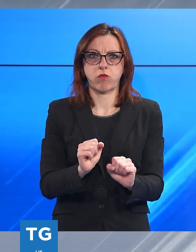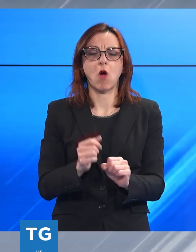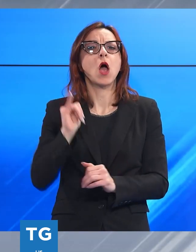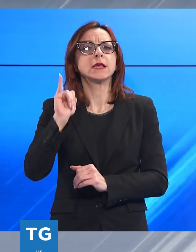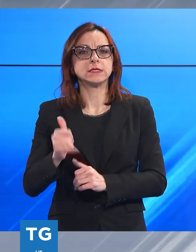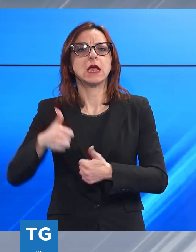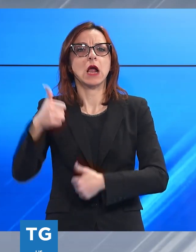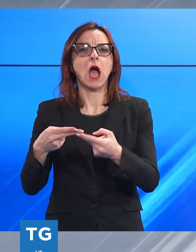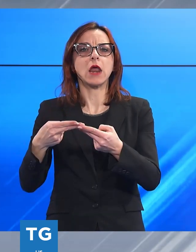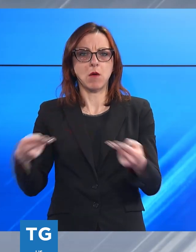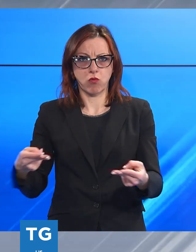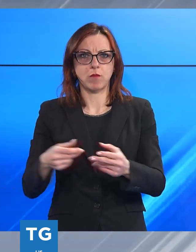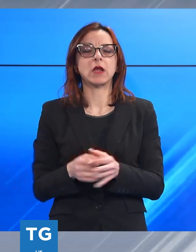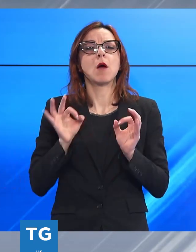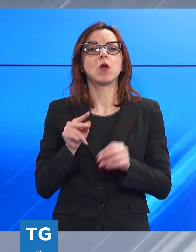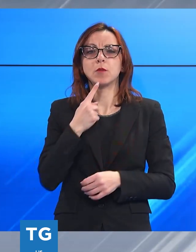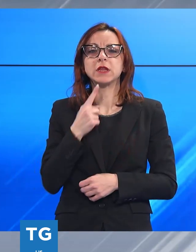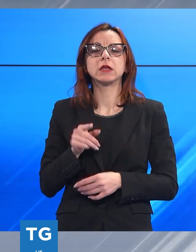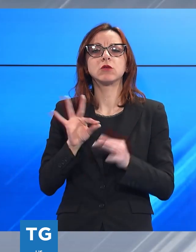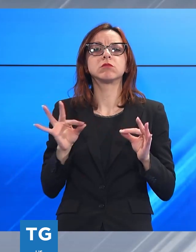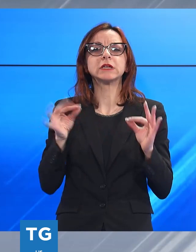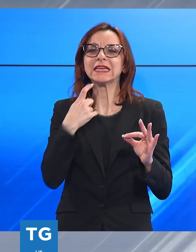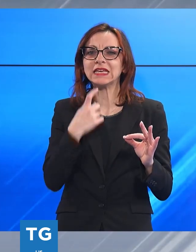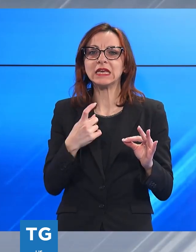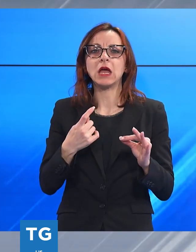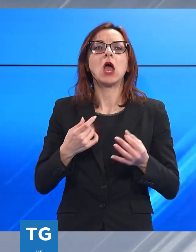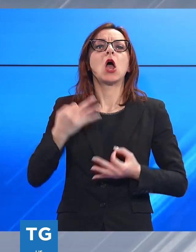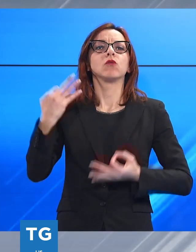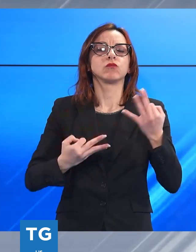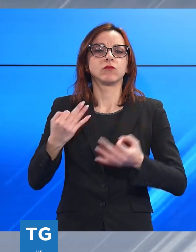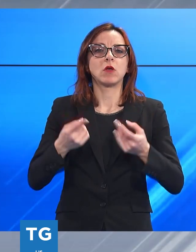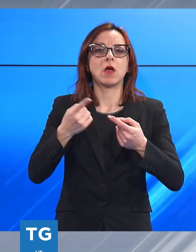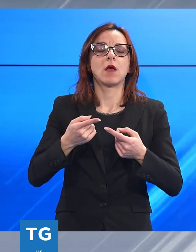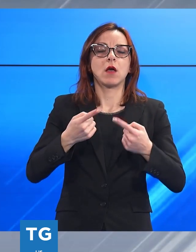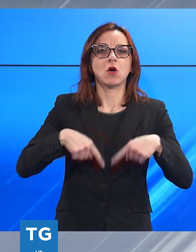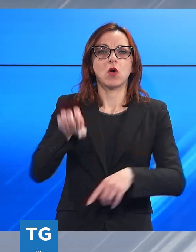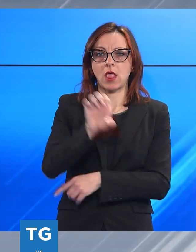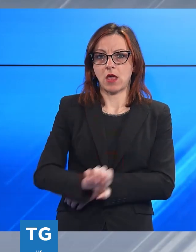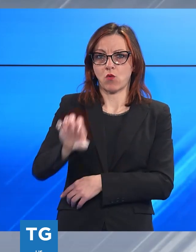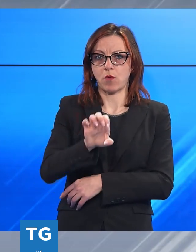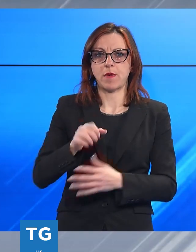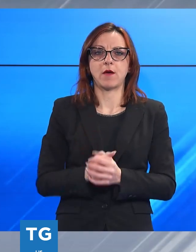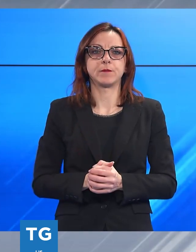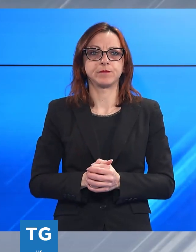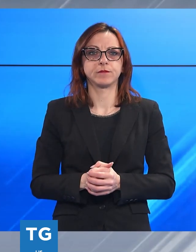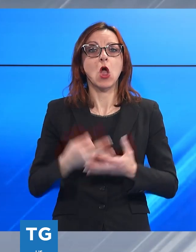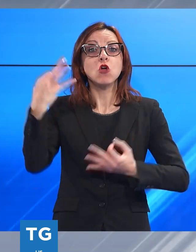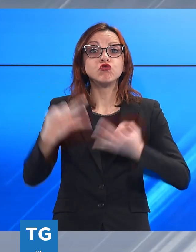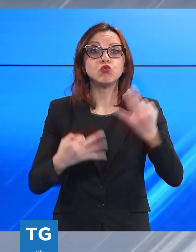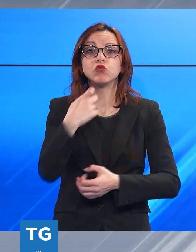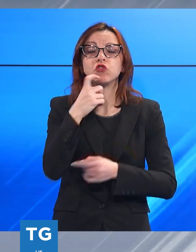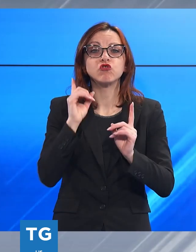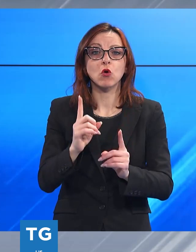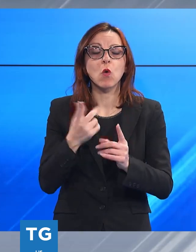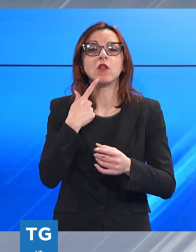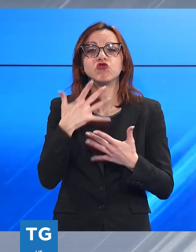nella tanto attesa sentenza della Corte di Giustizia Europea sull'applicazione della direttiva Bolkesten in Italia. I giudici di Lussemburgo hanno ribadito